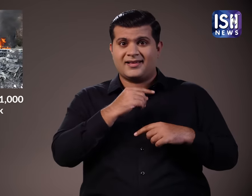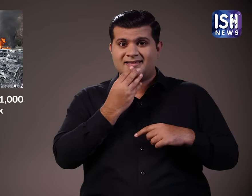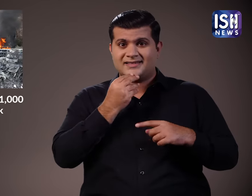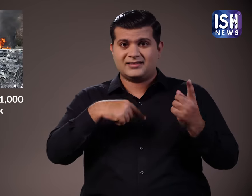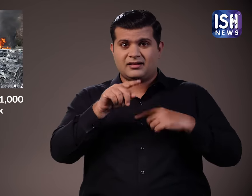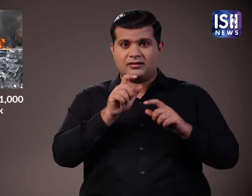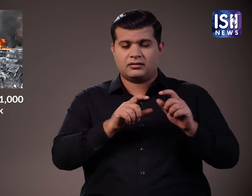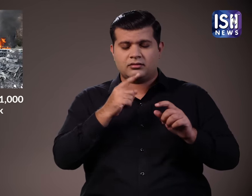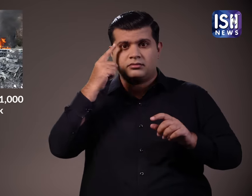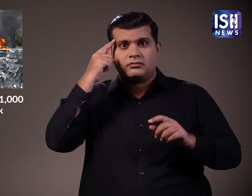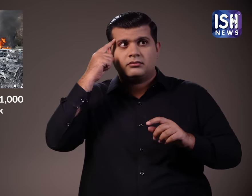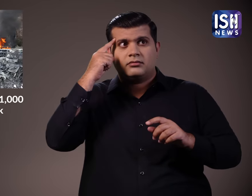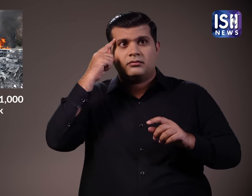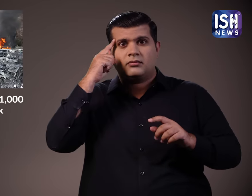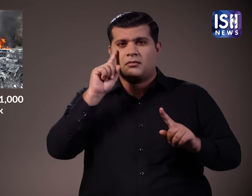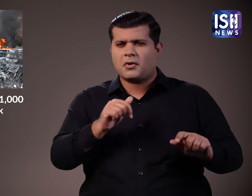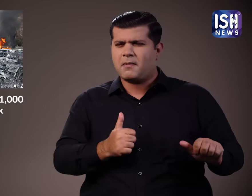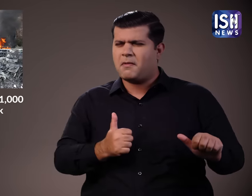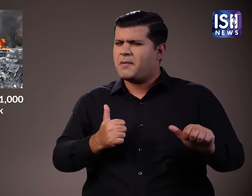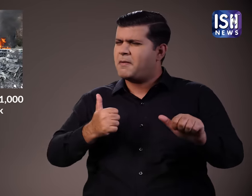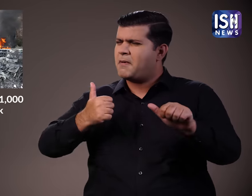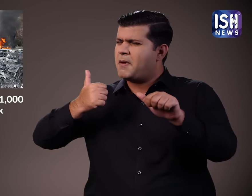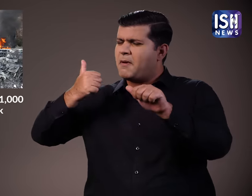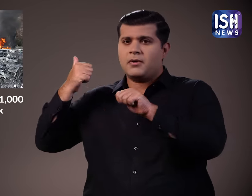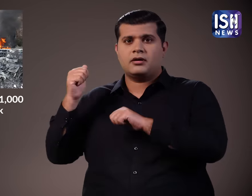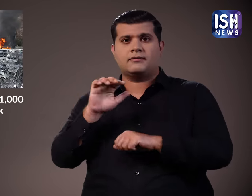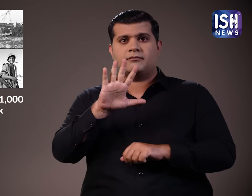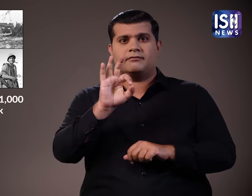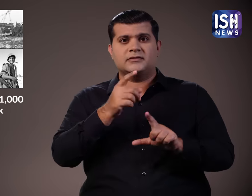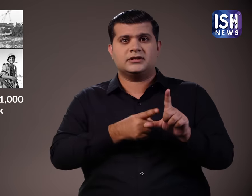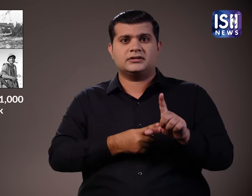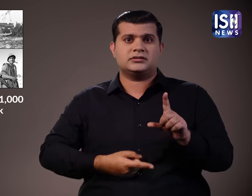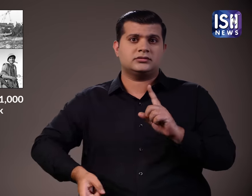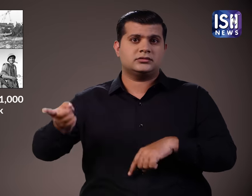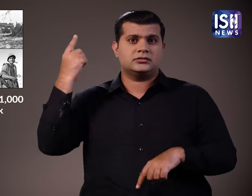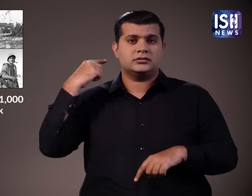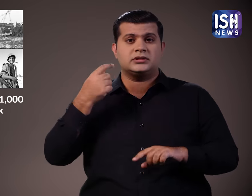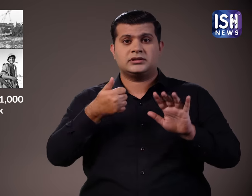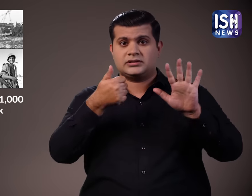हमला 50 साल पहले 6 अक्टूबर 1973 को हुए यूद की याद दिलाता